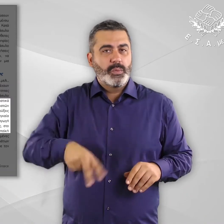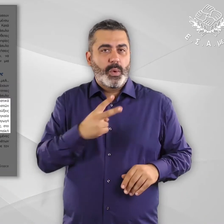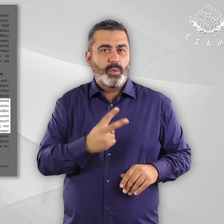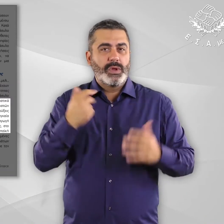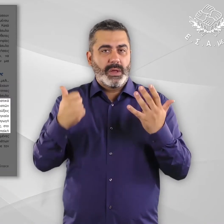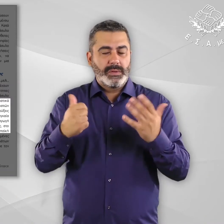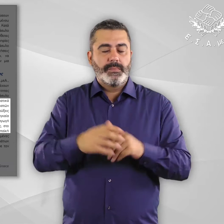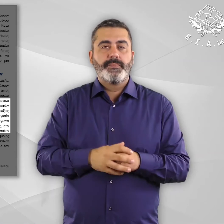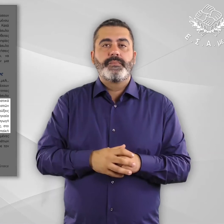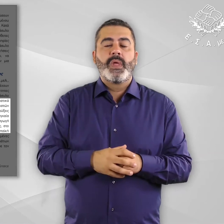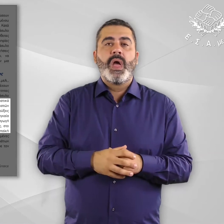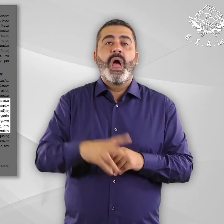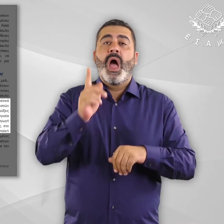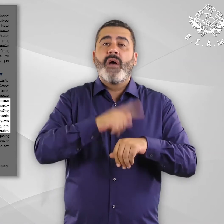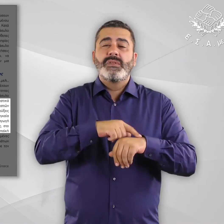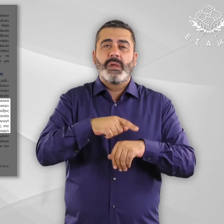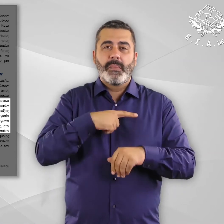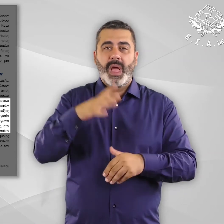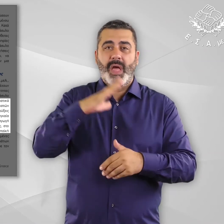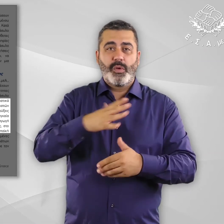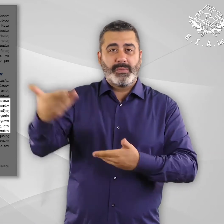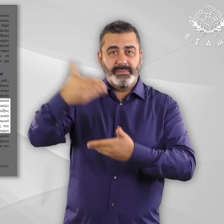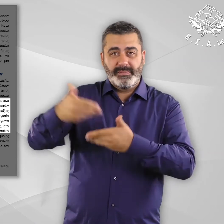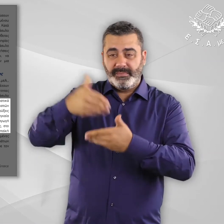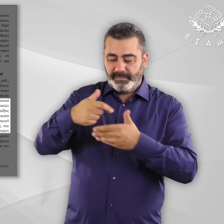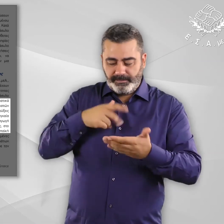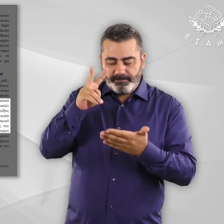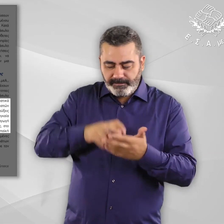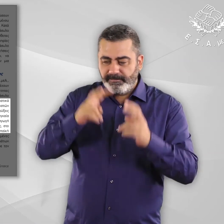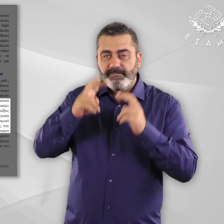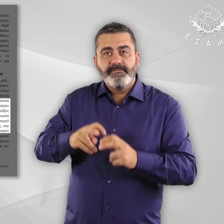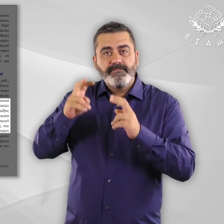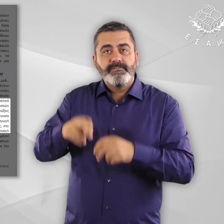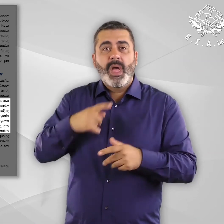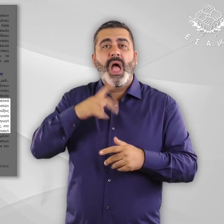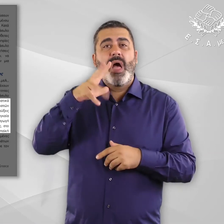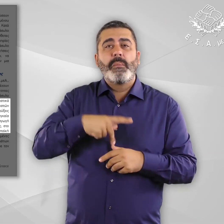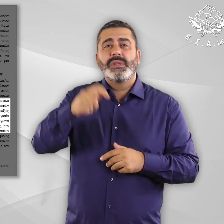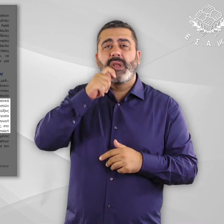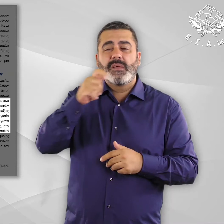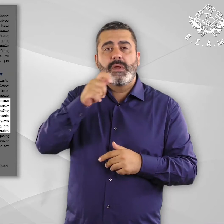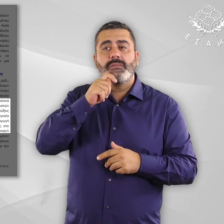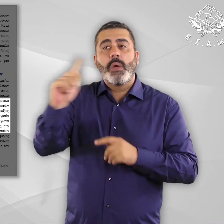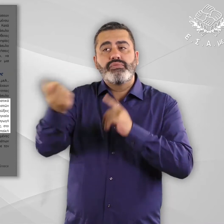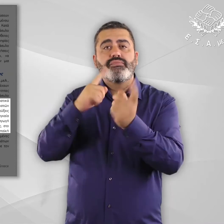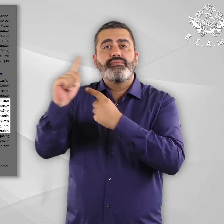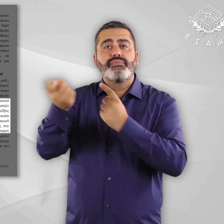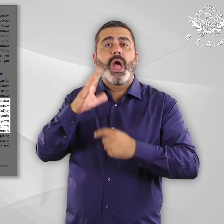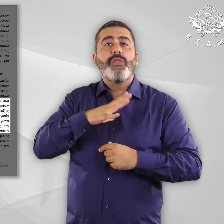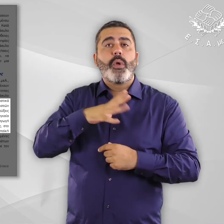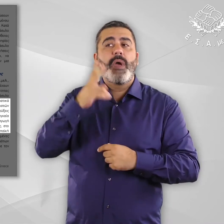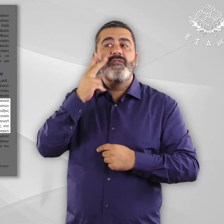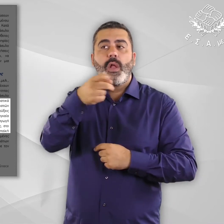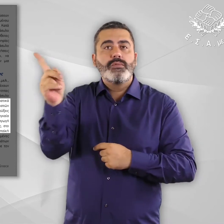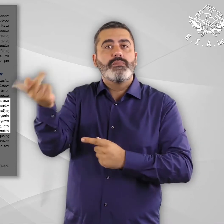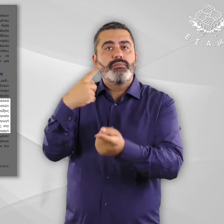Παρότι το σύνολο των χειριστών ατήσεων διεθνούς προστασίες πραγματοποιούν συνεντεύξεις ασύλου με ευάλωτα πρόσωπα, δεν